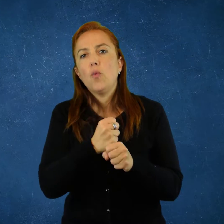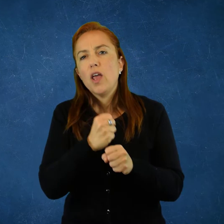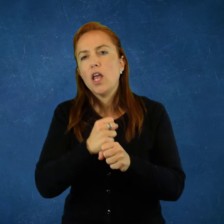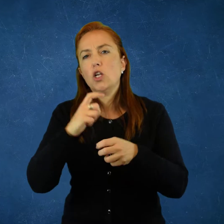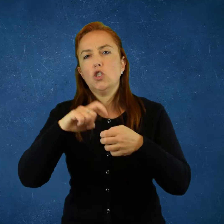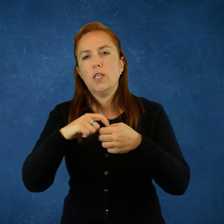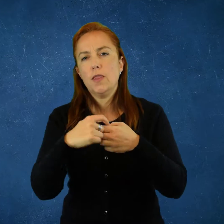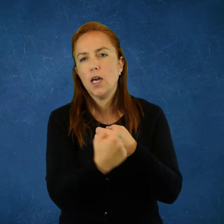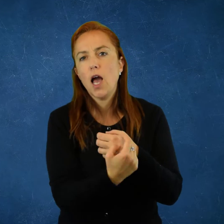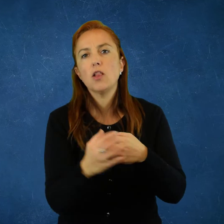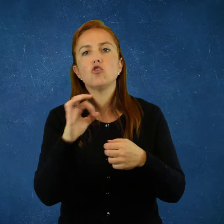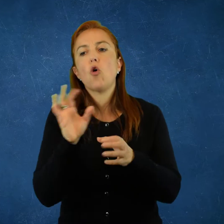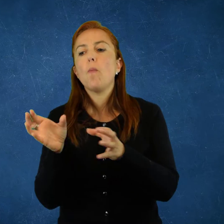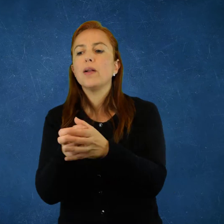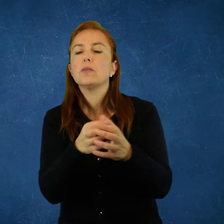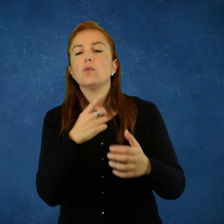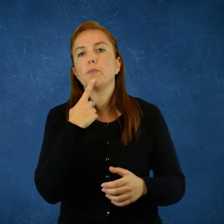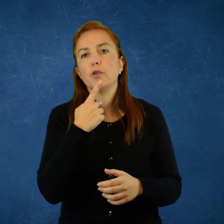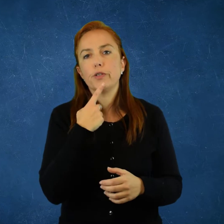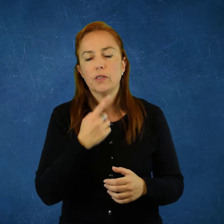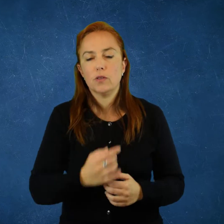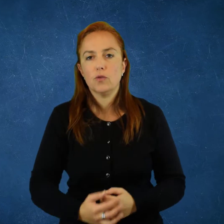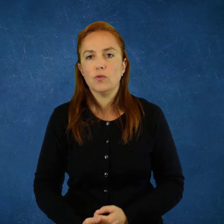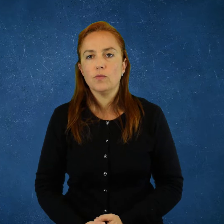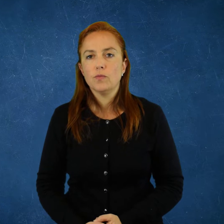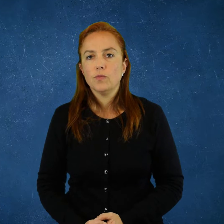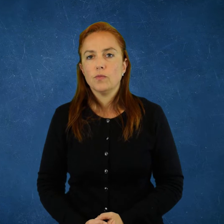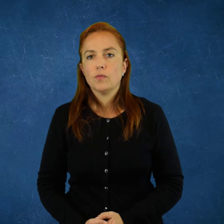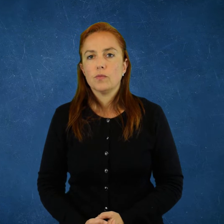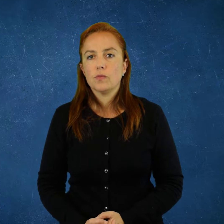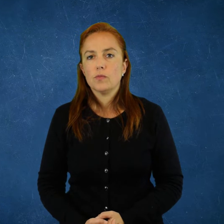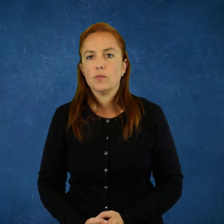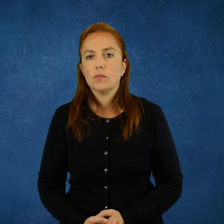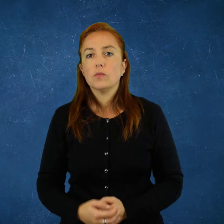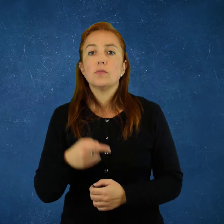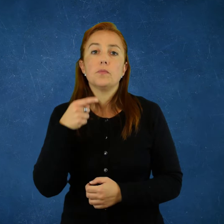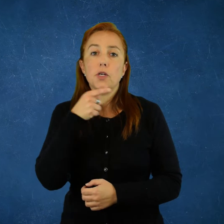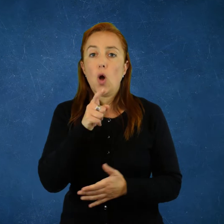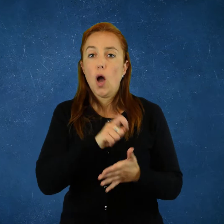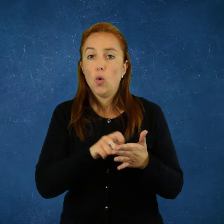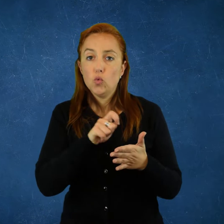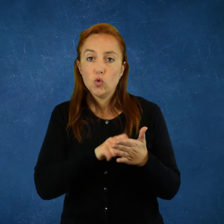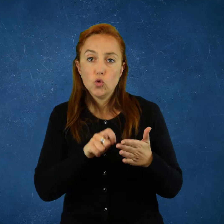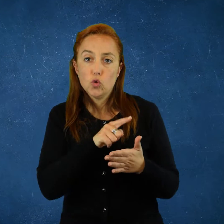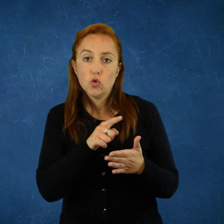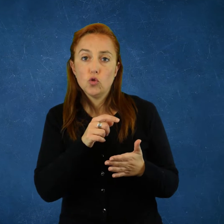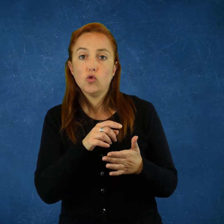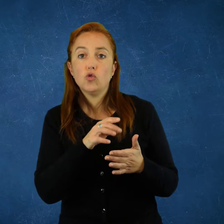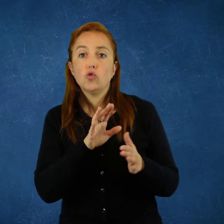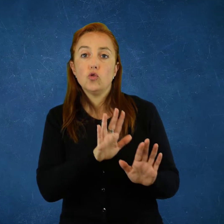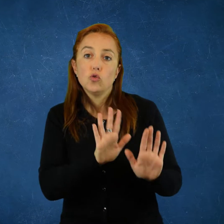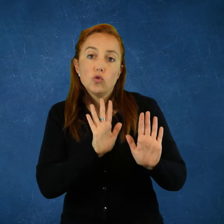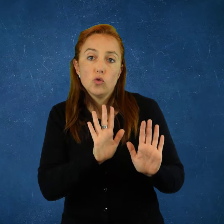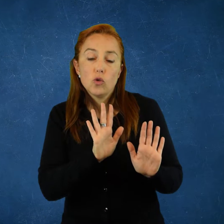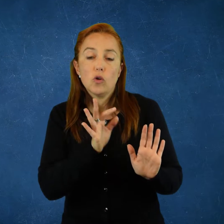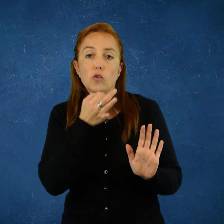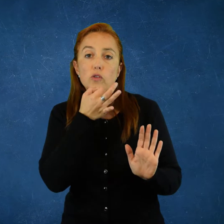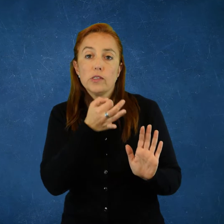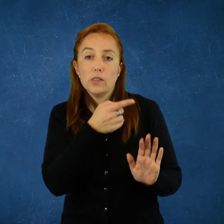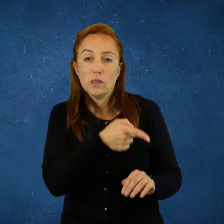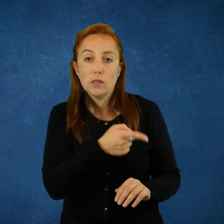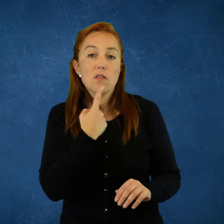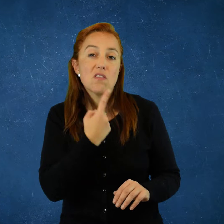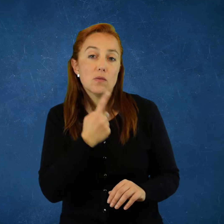él también le critica tanto a los obreros, a algunos sindicatos o a los partidos. Pero lo que Berstein,